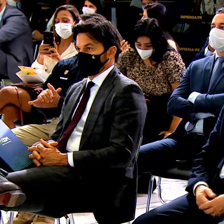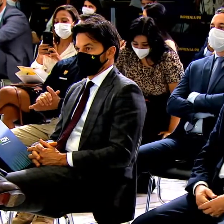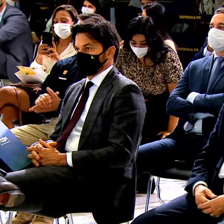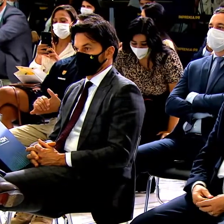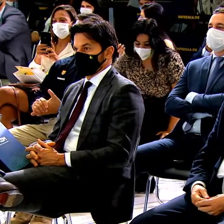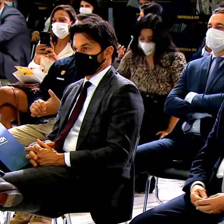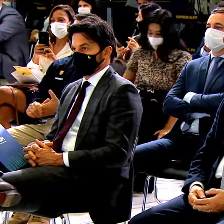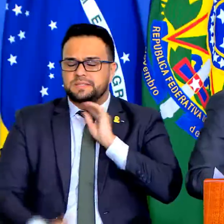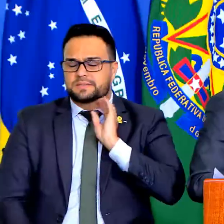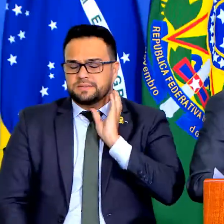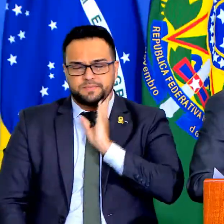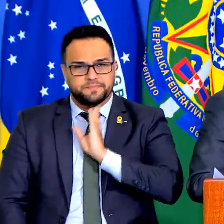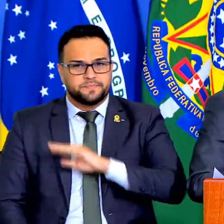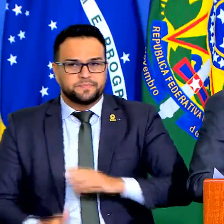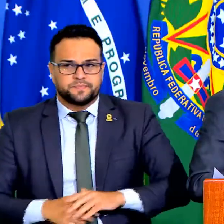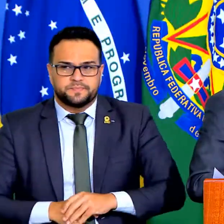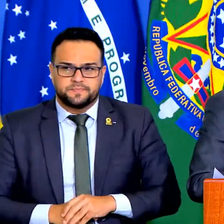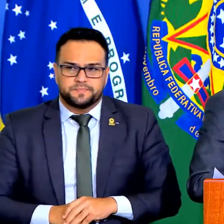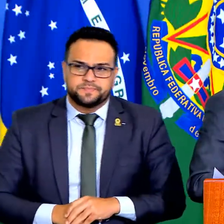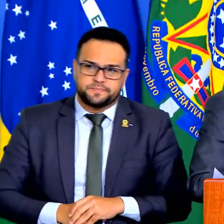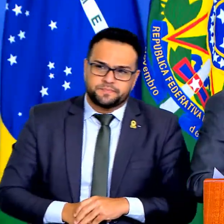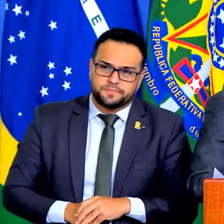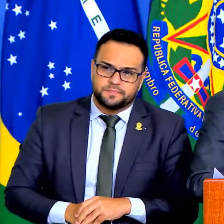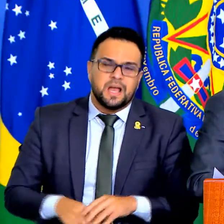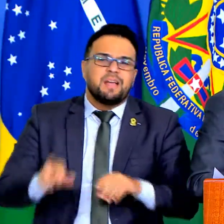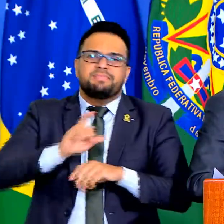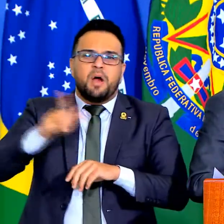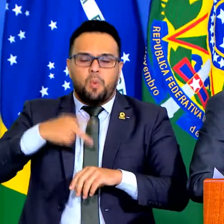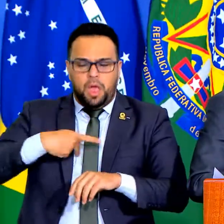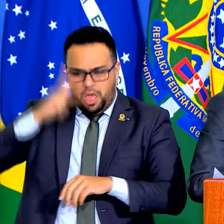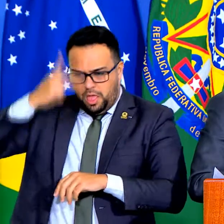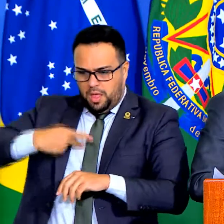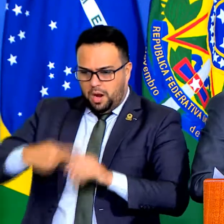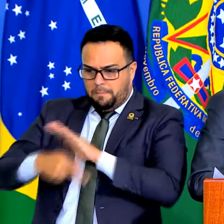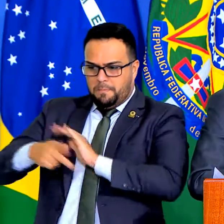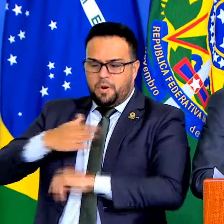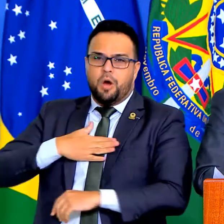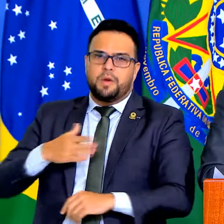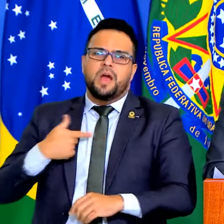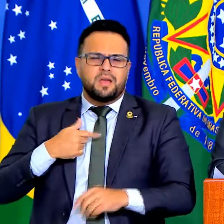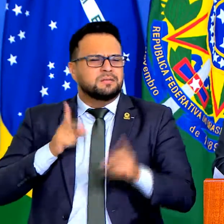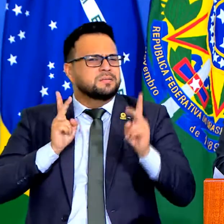não é em causa própria, que eu sempre fui o amante da velocidade